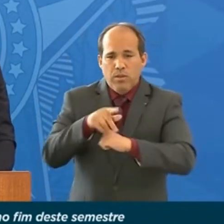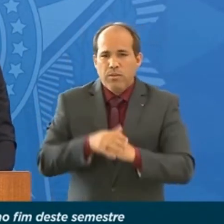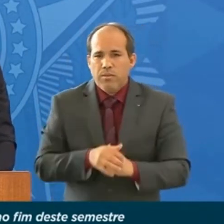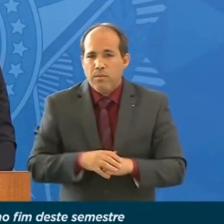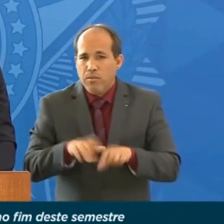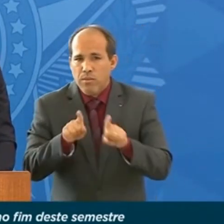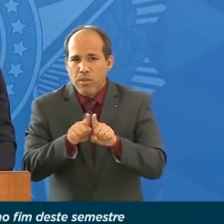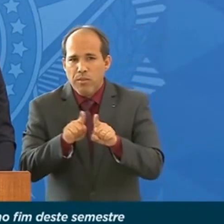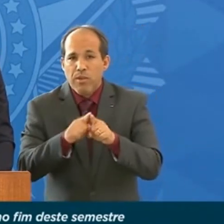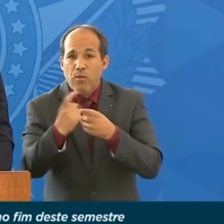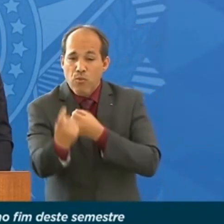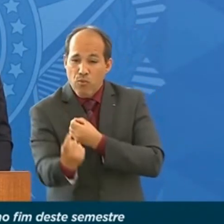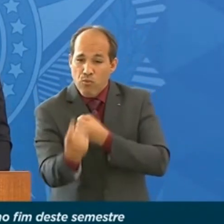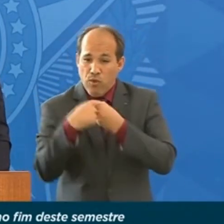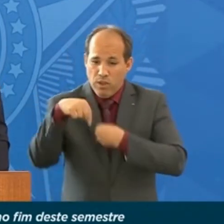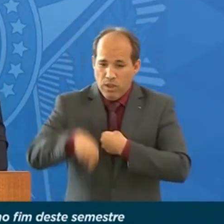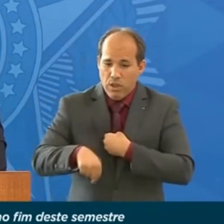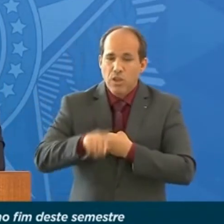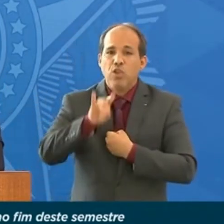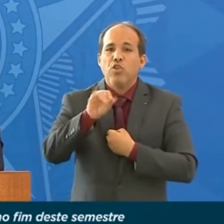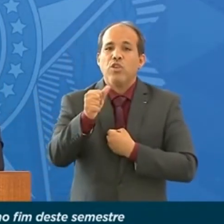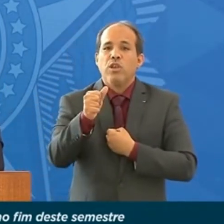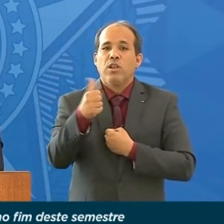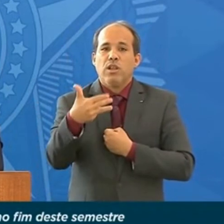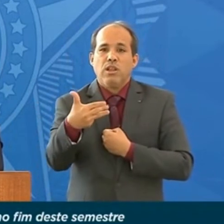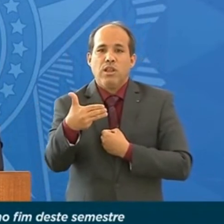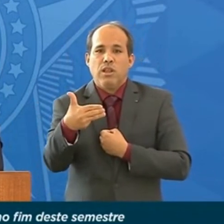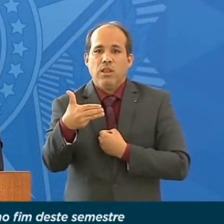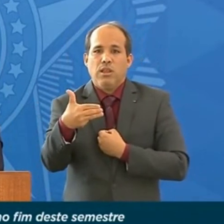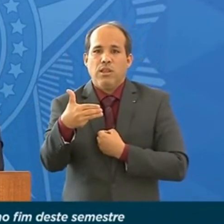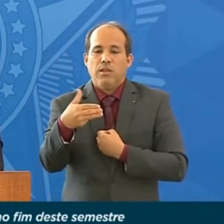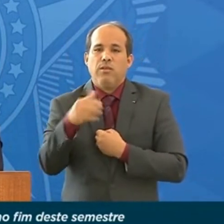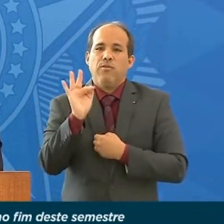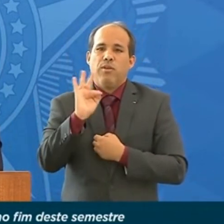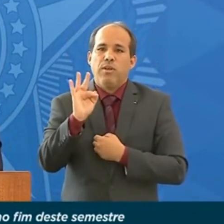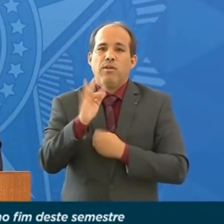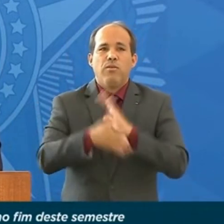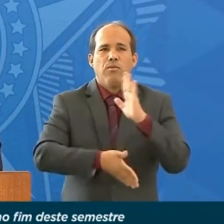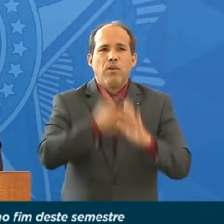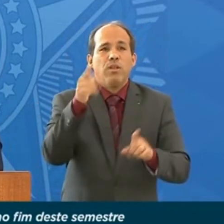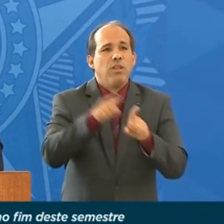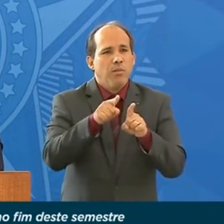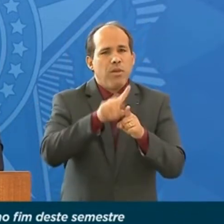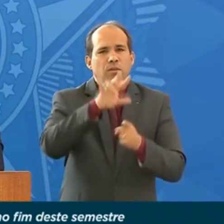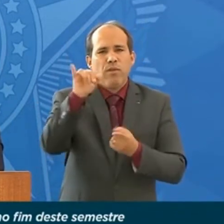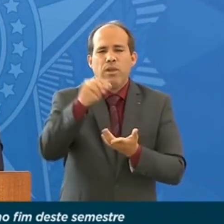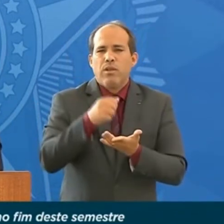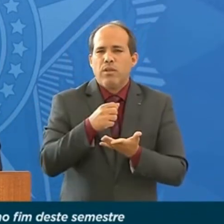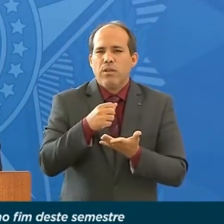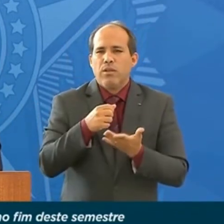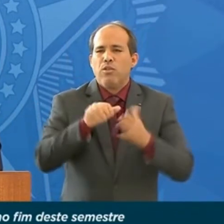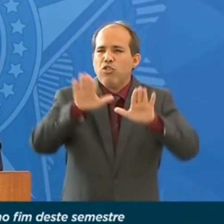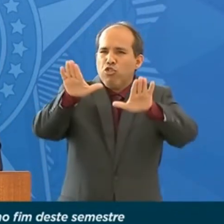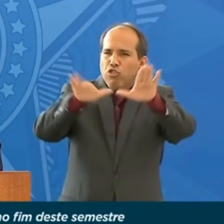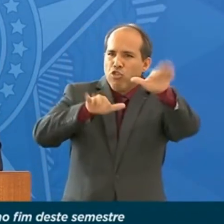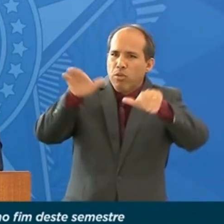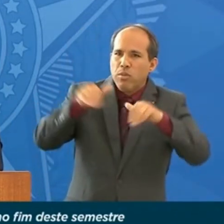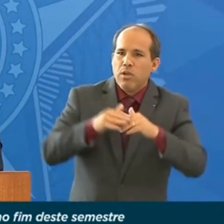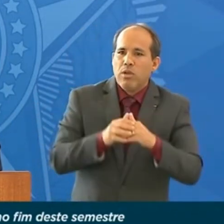E retornaremos no dia 13. Na volta da viagem, nós iremos também convocar,